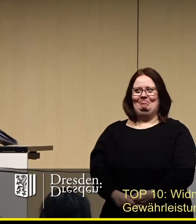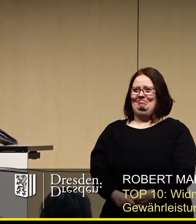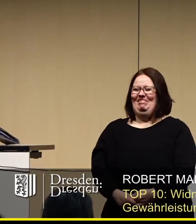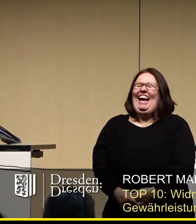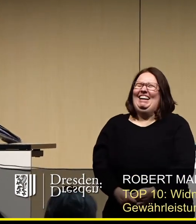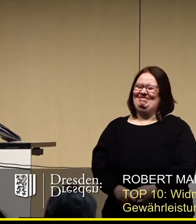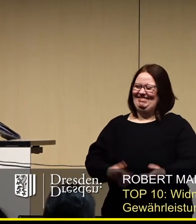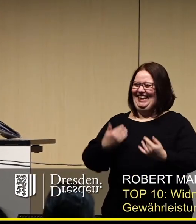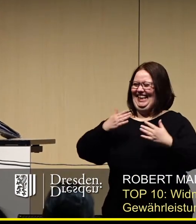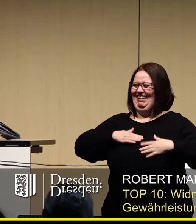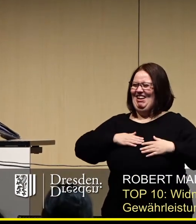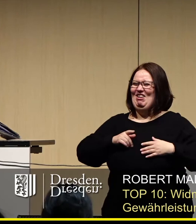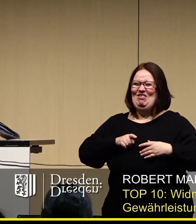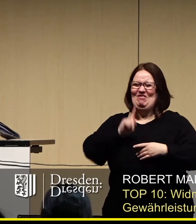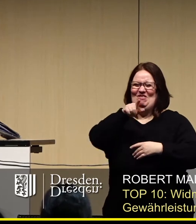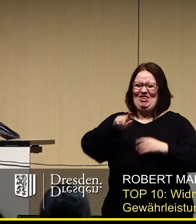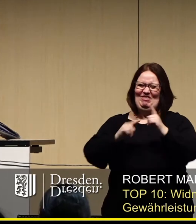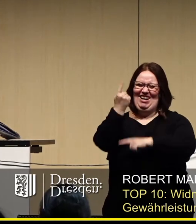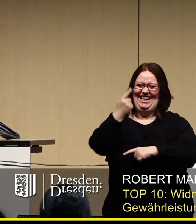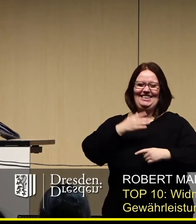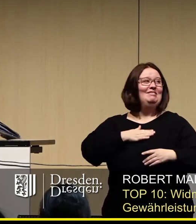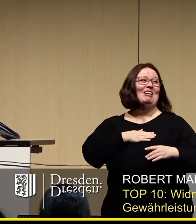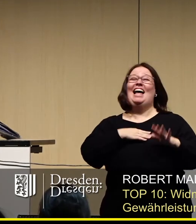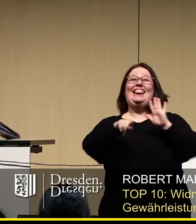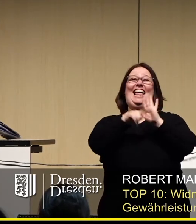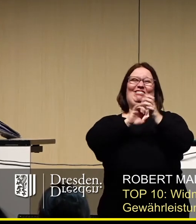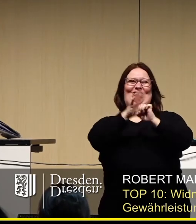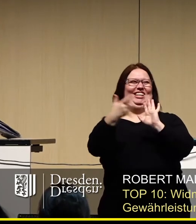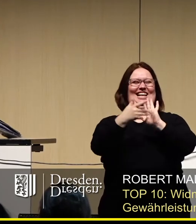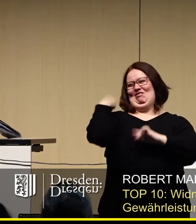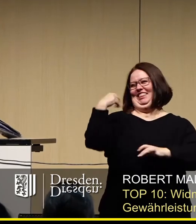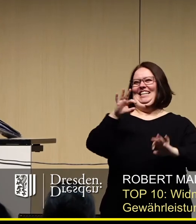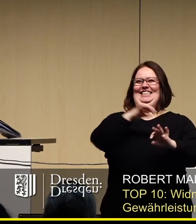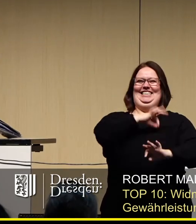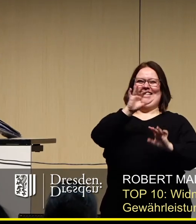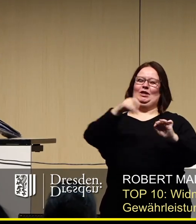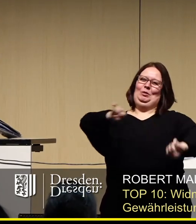Sehr geehrter Herr Oberbürgermeister, sehr geehrte Damen und Herren, keine Sorge, ich habe einen negativen Corona-Test von Dienstag dieser Woche.